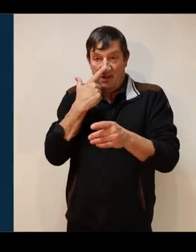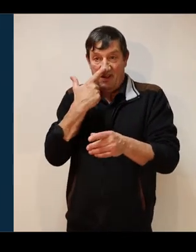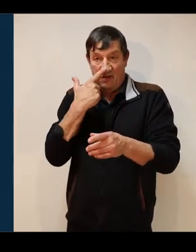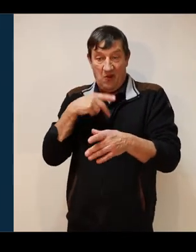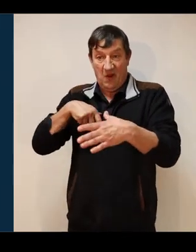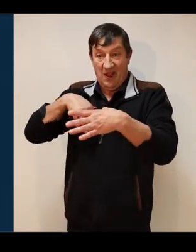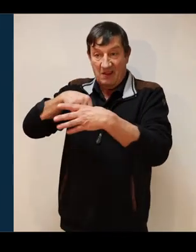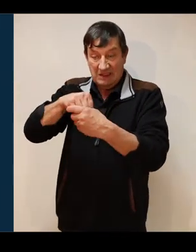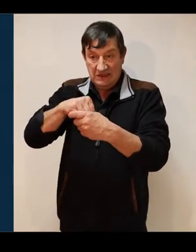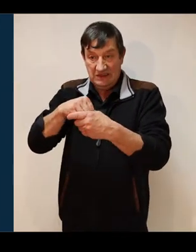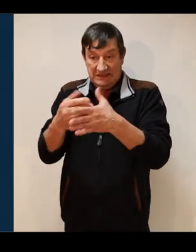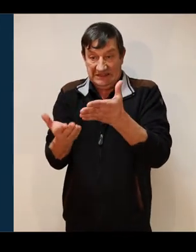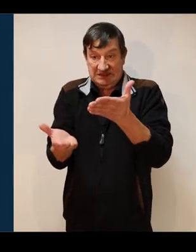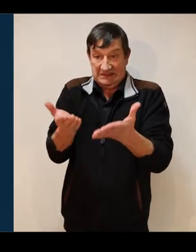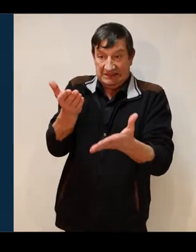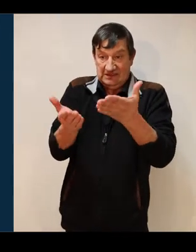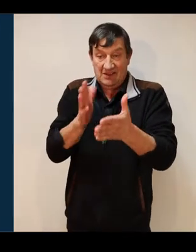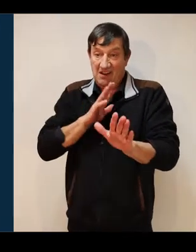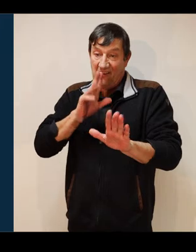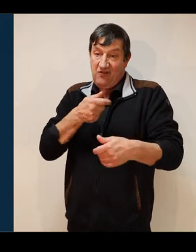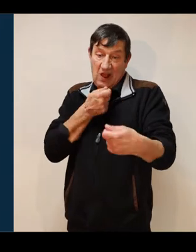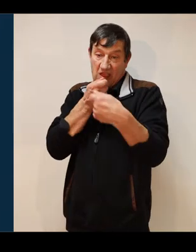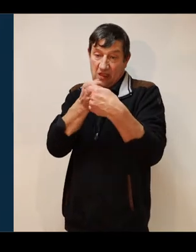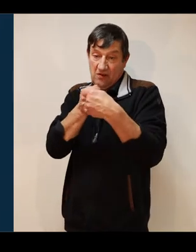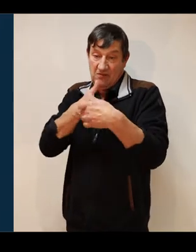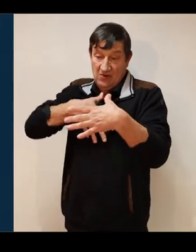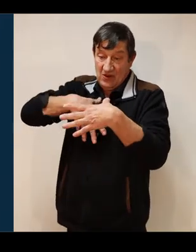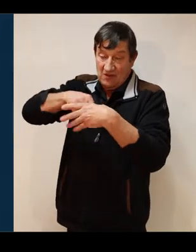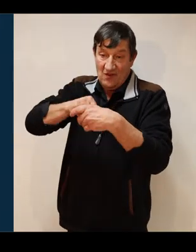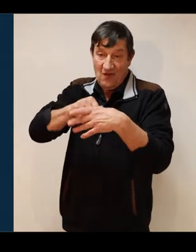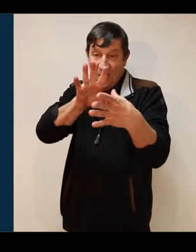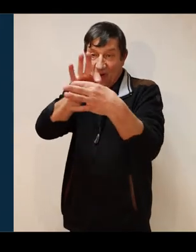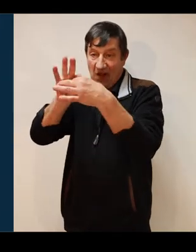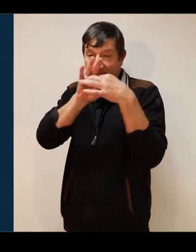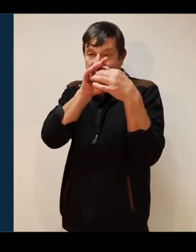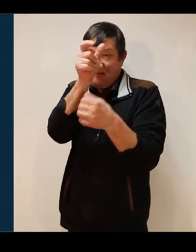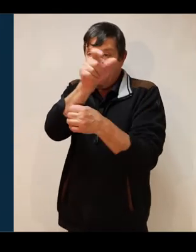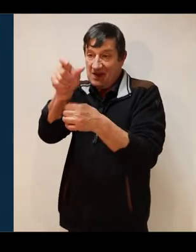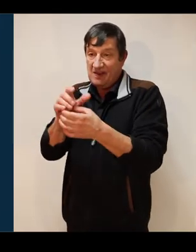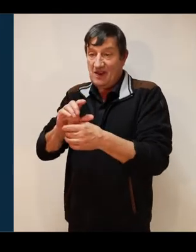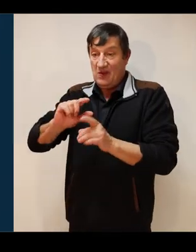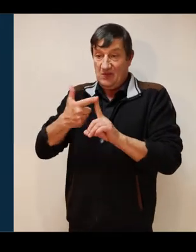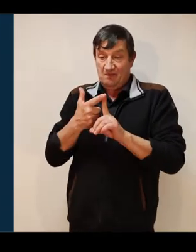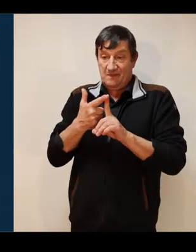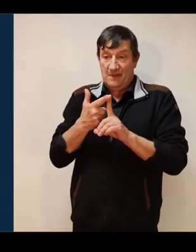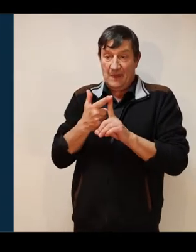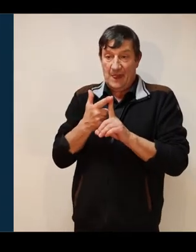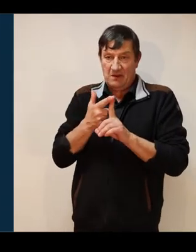équilibre, vous allez devoir vous adapter et à votre tour tisser un lien avec ces personnes. Deuxième réflexe, décrypter les